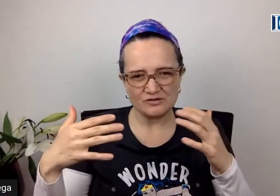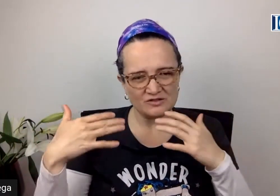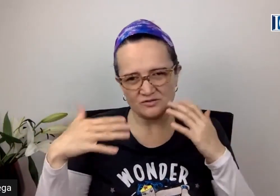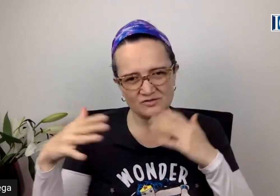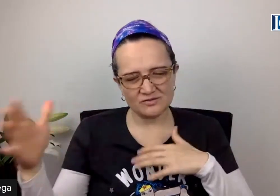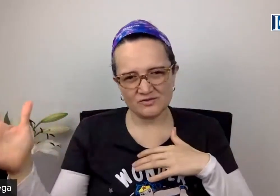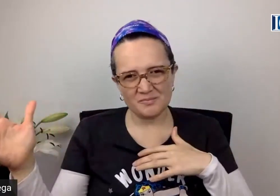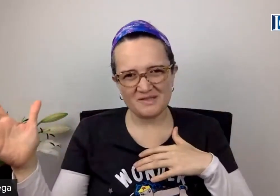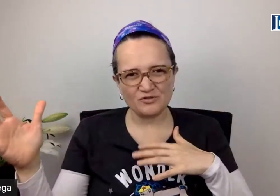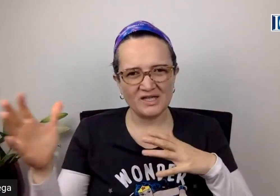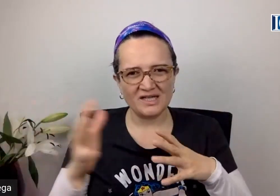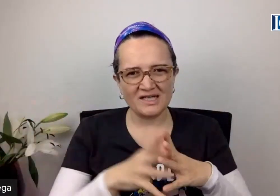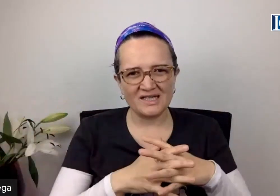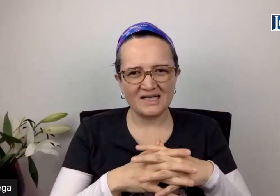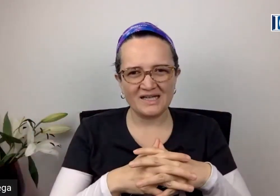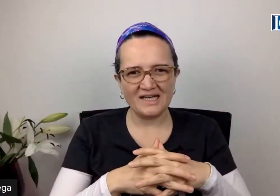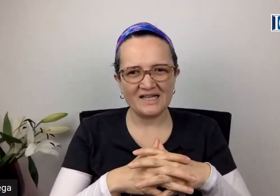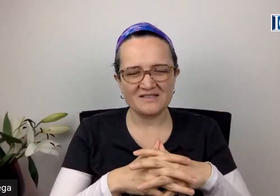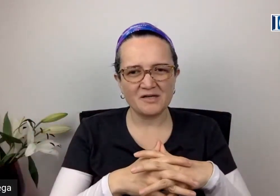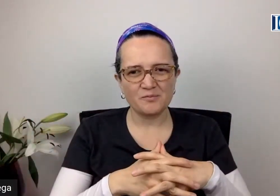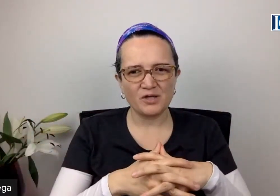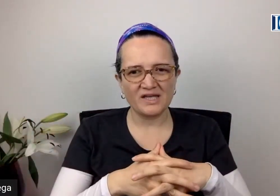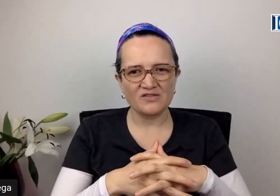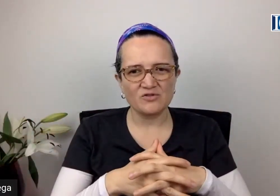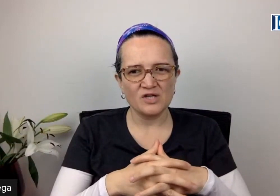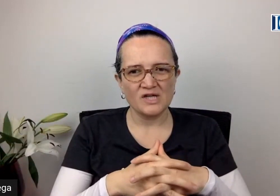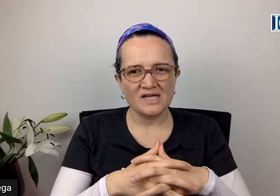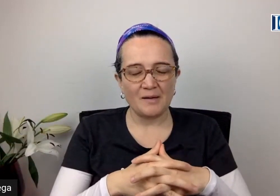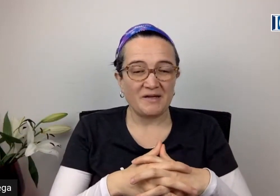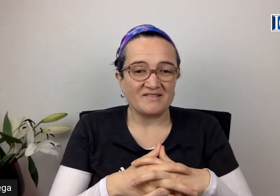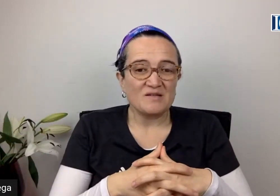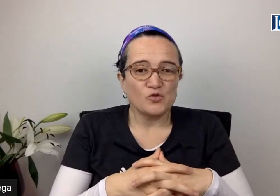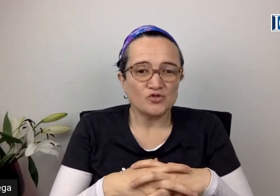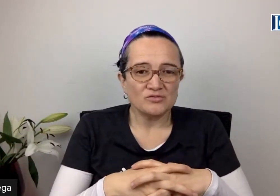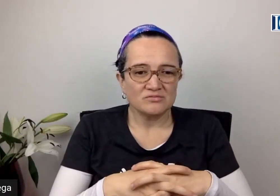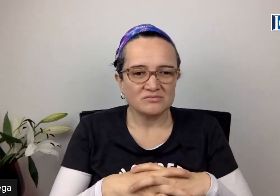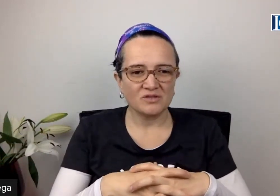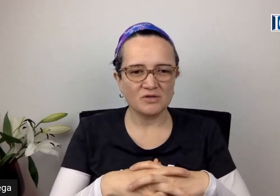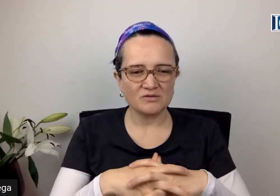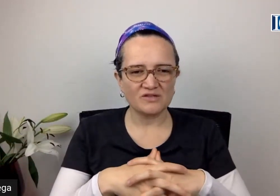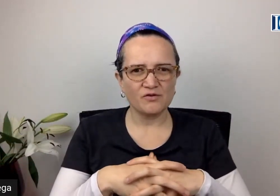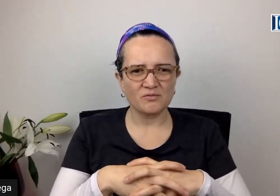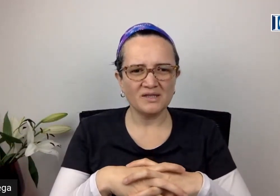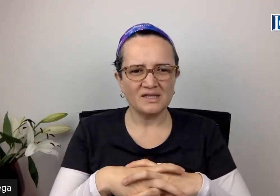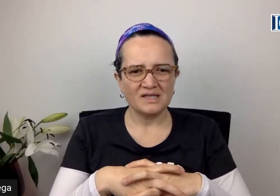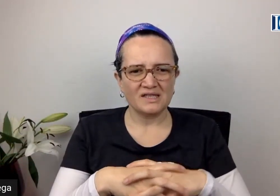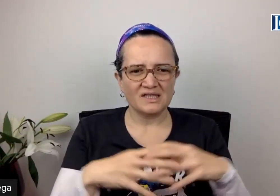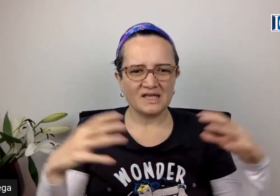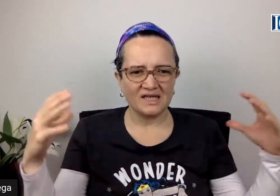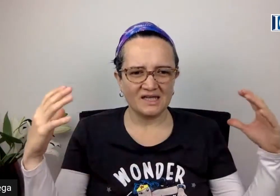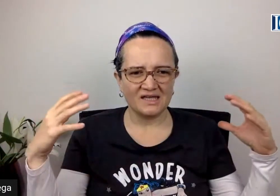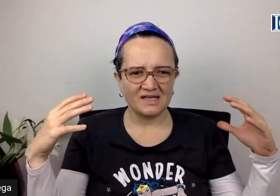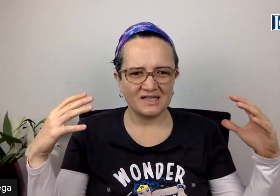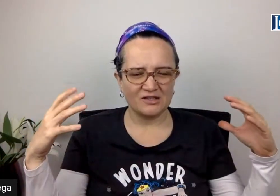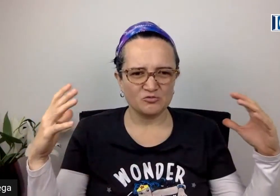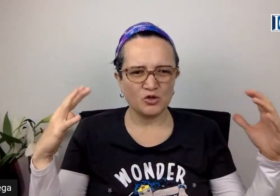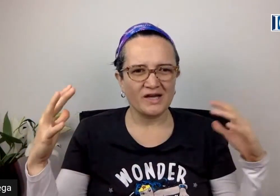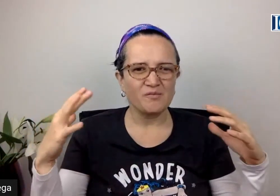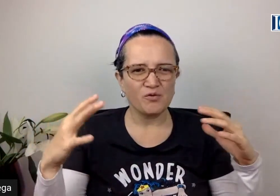empezamos a dejar llevar por aquello que aprendimos de una u otra forma y que nos bloqueaba un poco